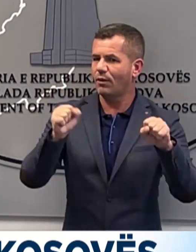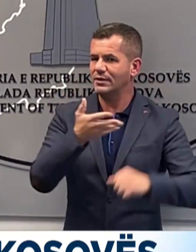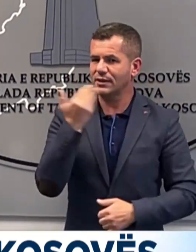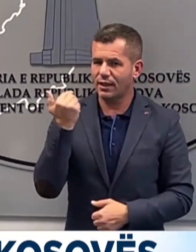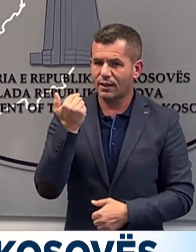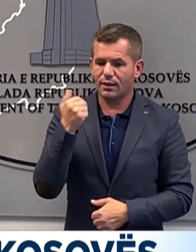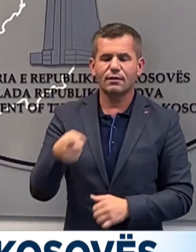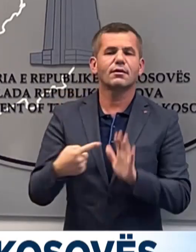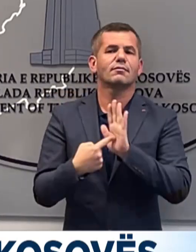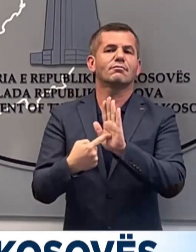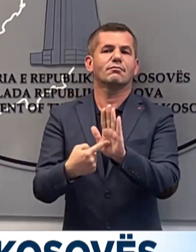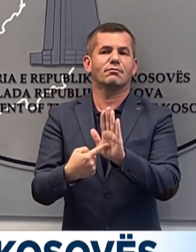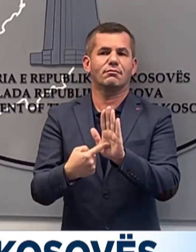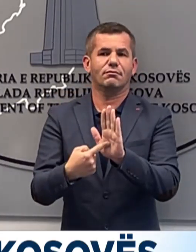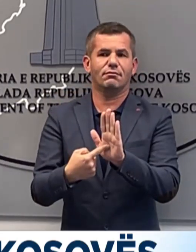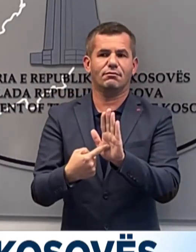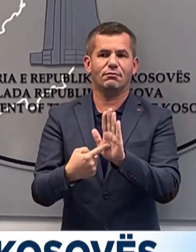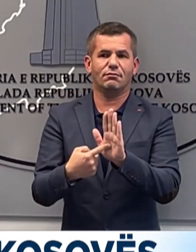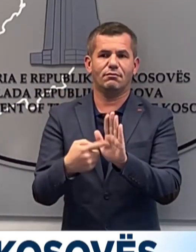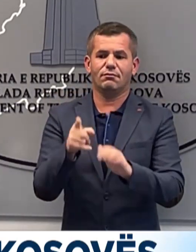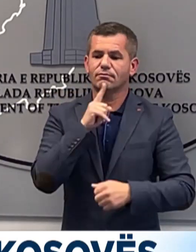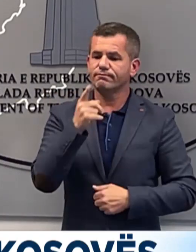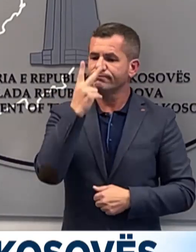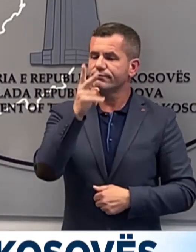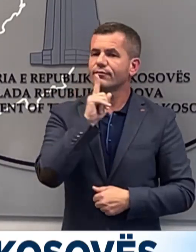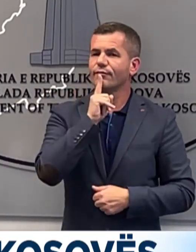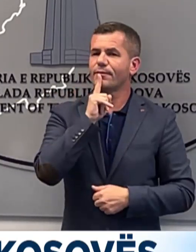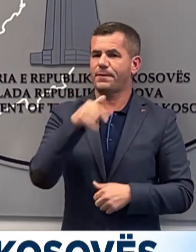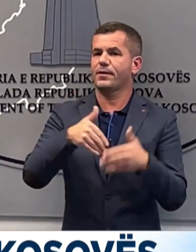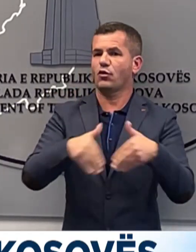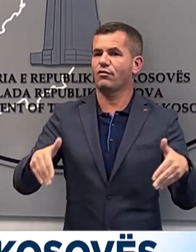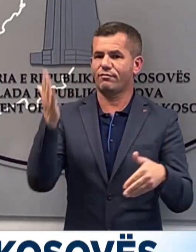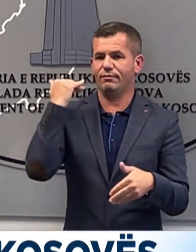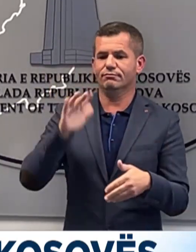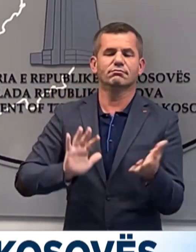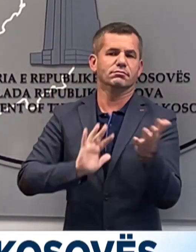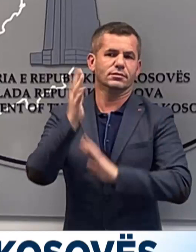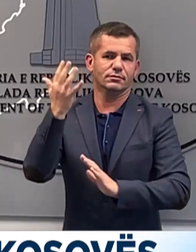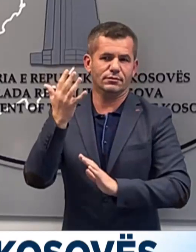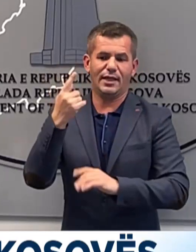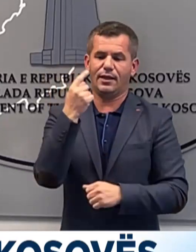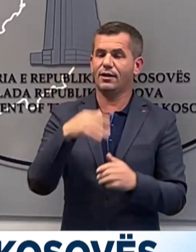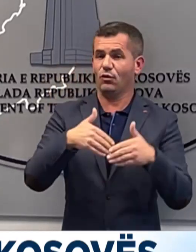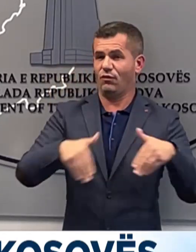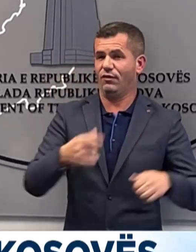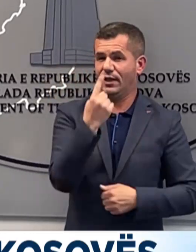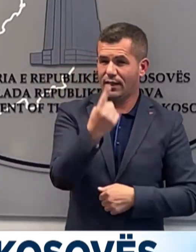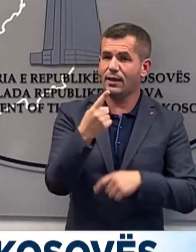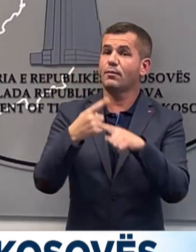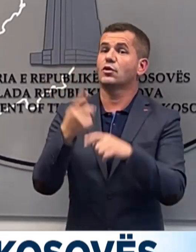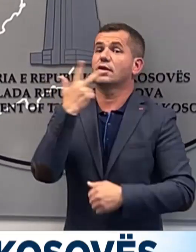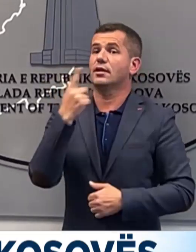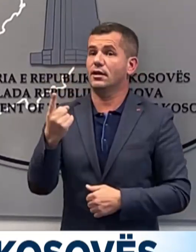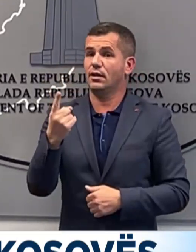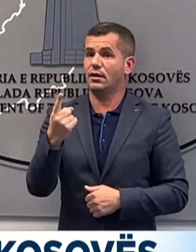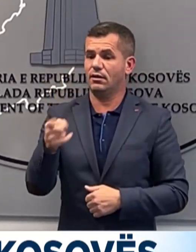janë dëshmi se kënë faktër sënuar me pikat kufitare një dhe të rëtënjë. E mbani